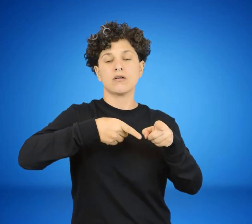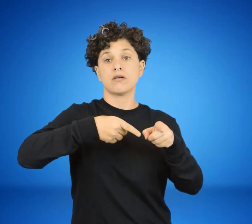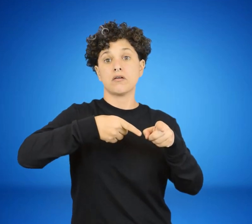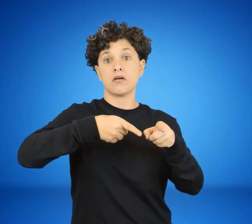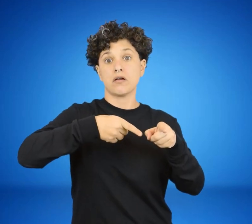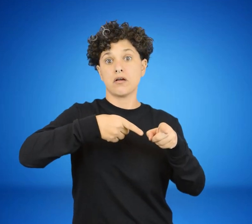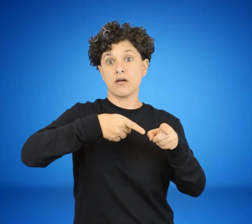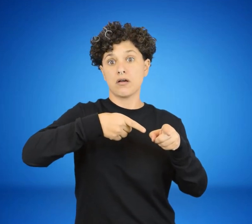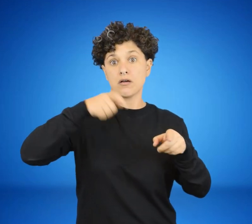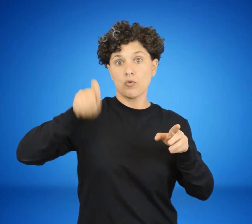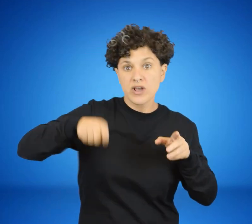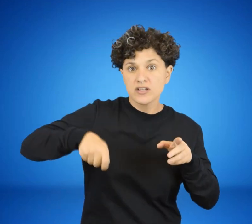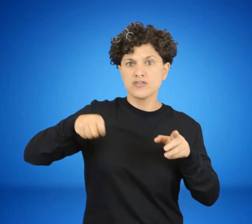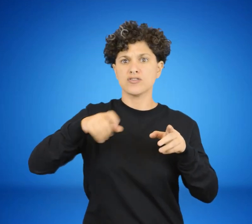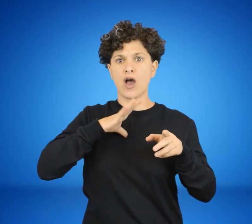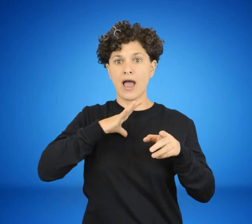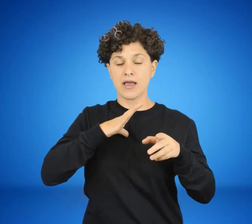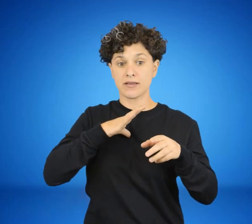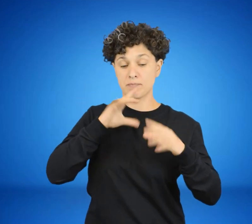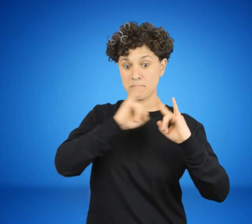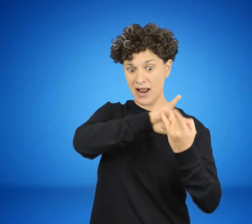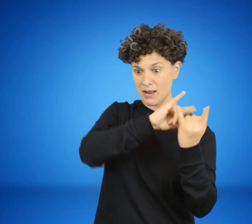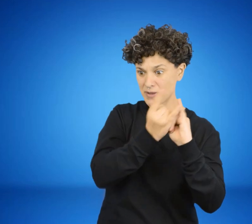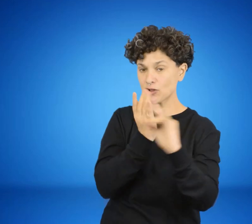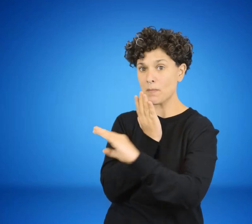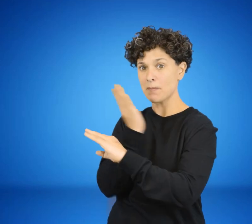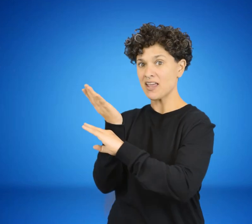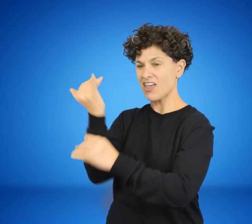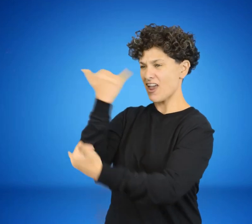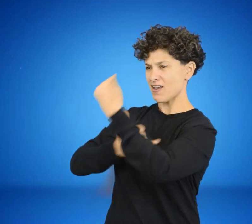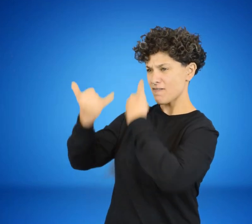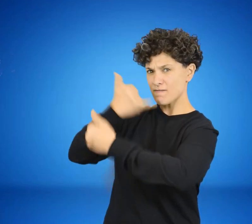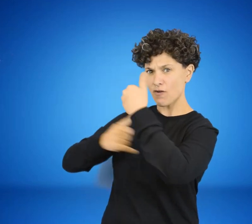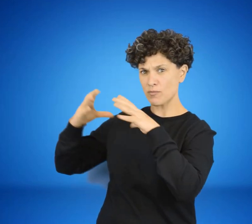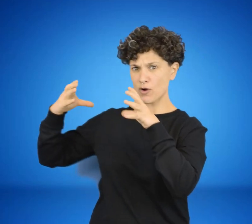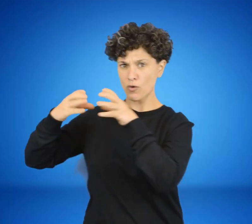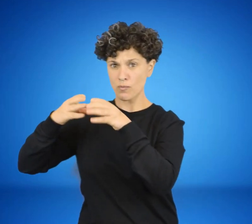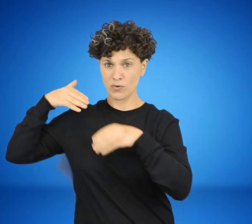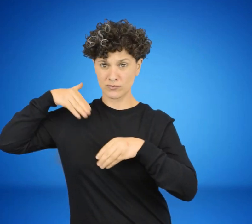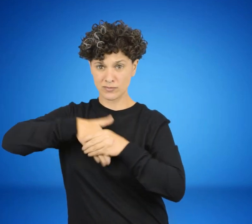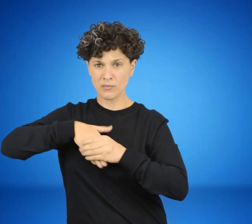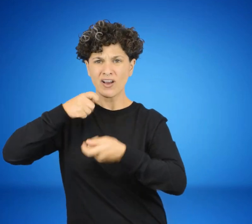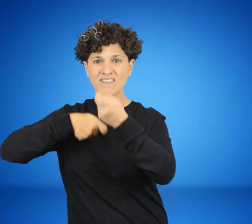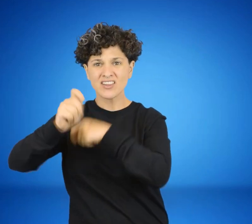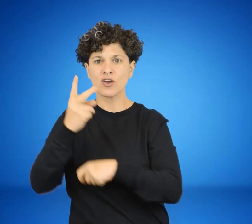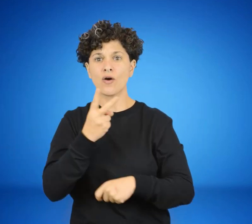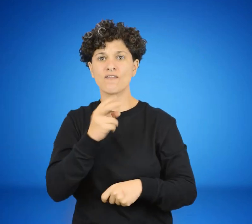ilícitas. Hubo pedidos de informes del Parlamento al Ejecutivo por la venta